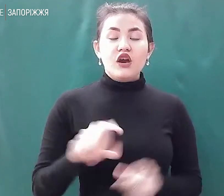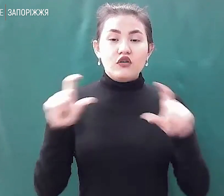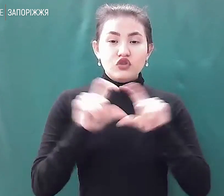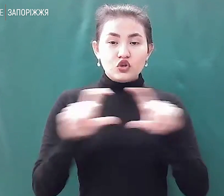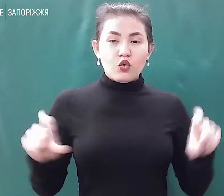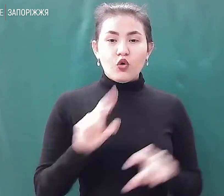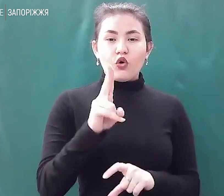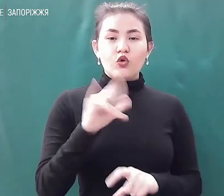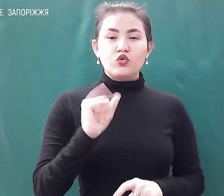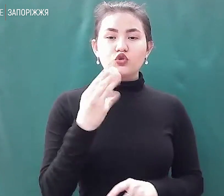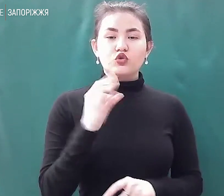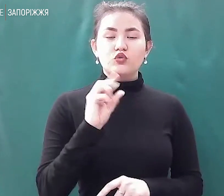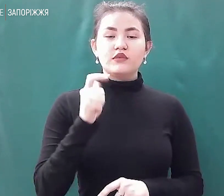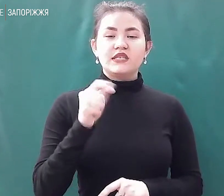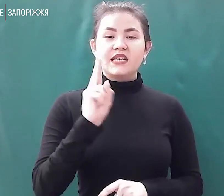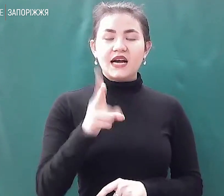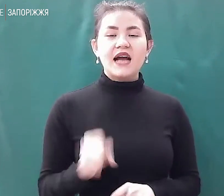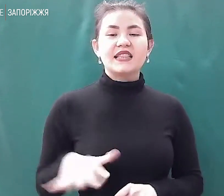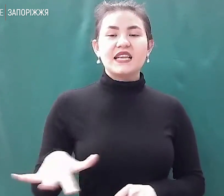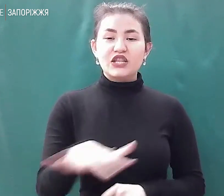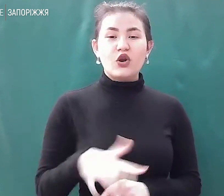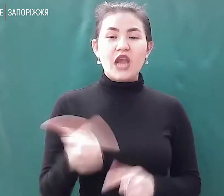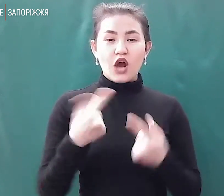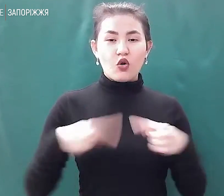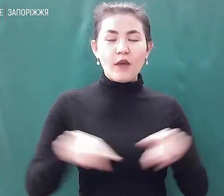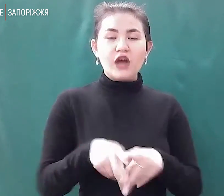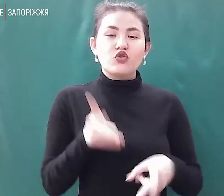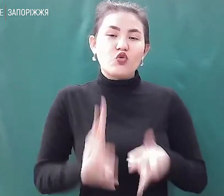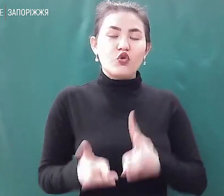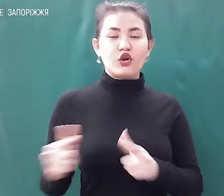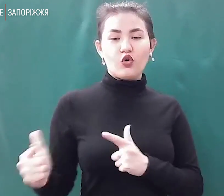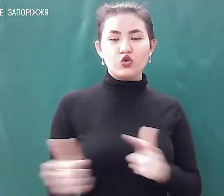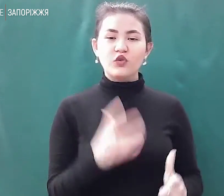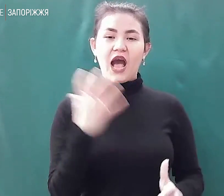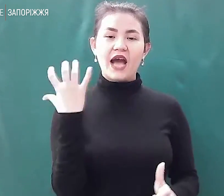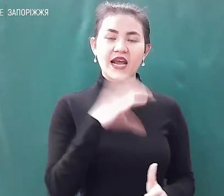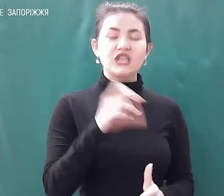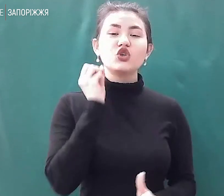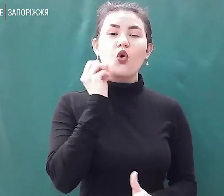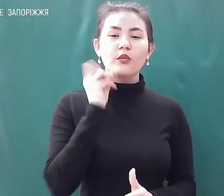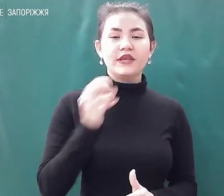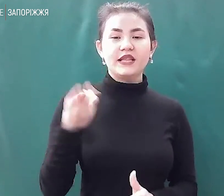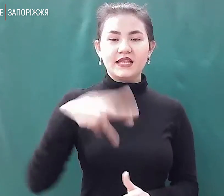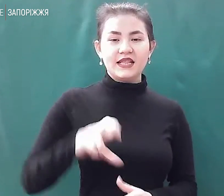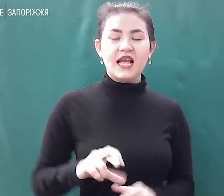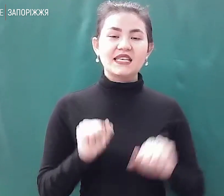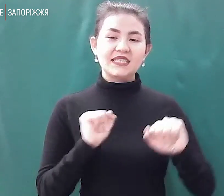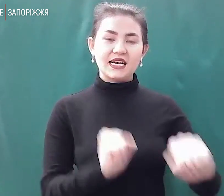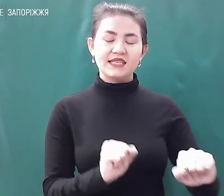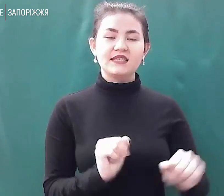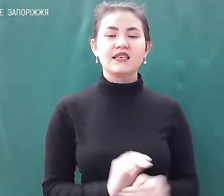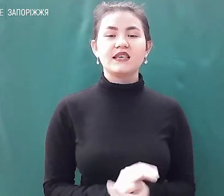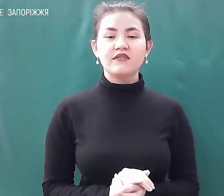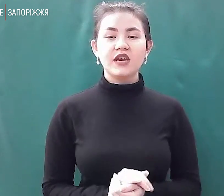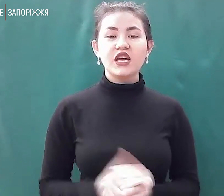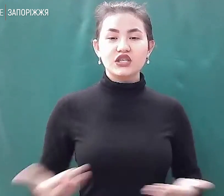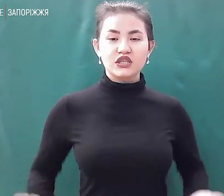територіальної громади. Кухарі готують гарячі обіди для захисників. Жителі трьох сіл збирають